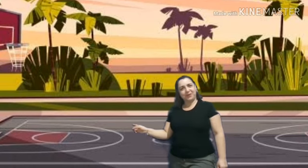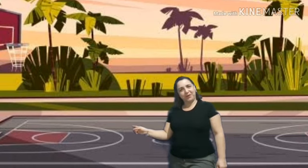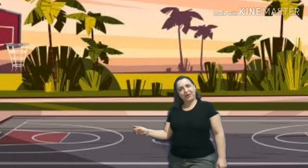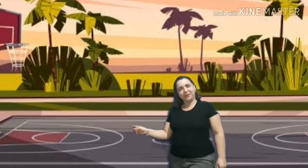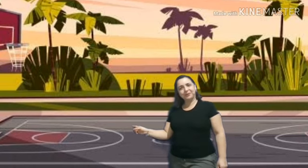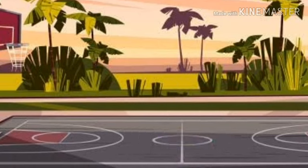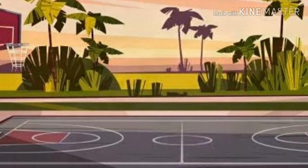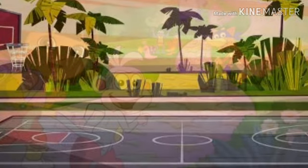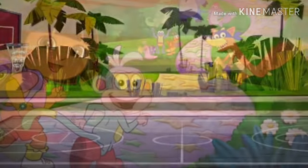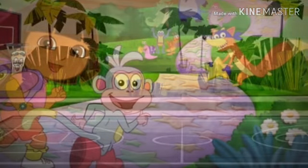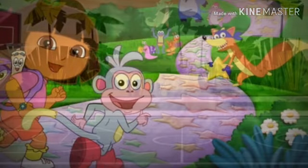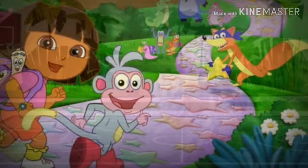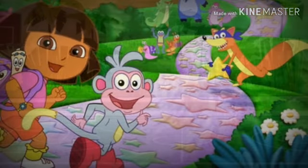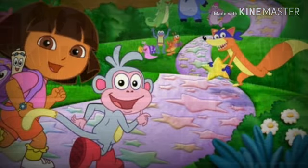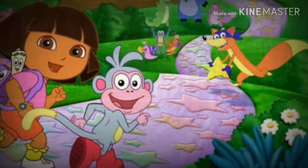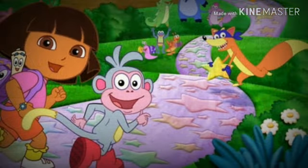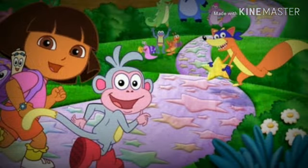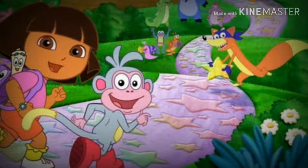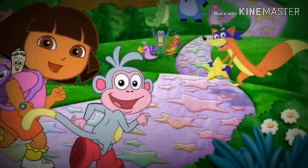jogar bola.